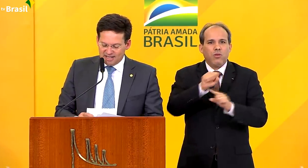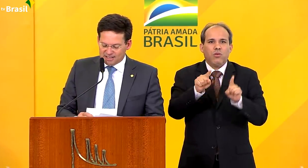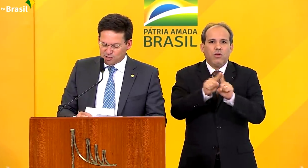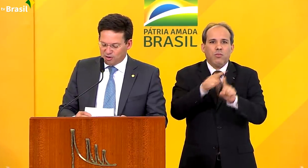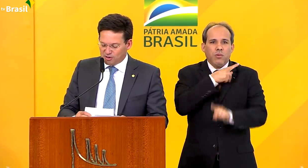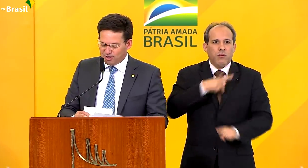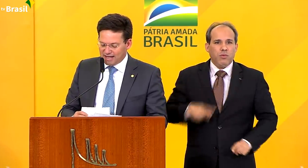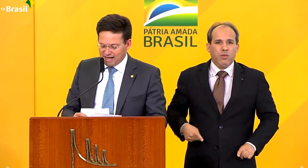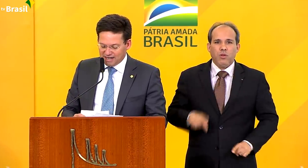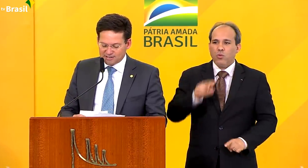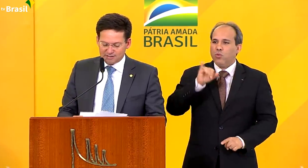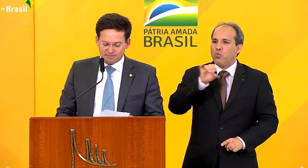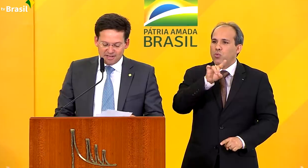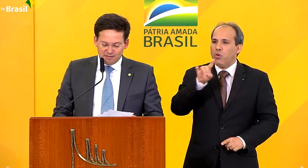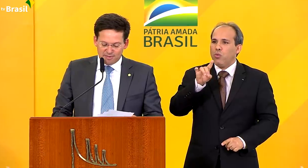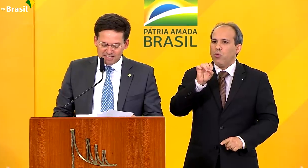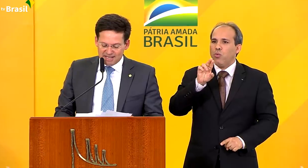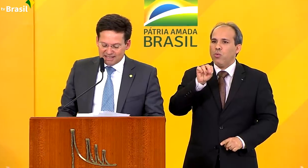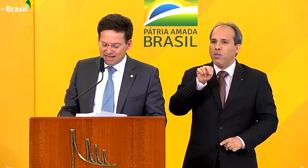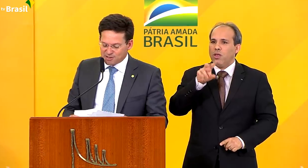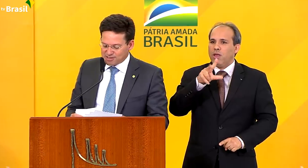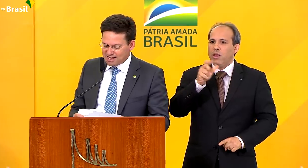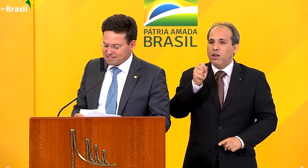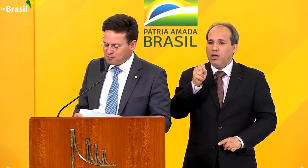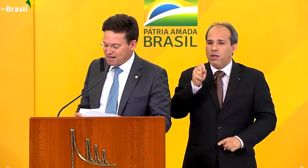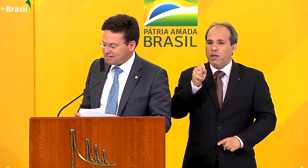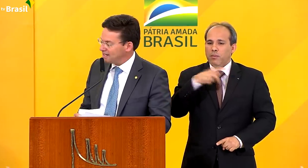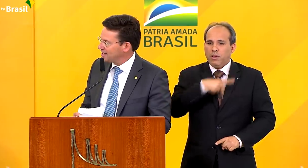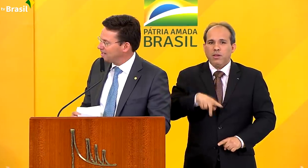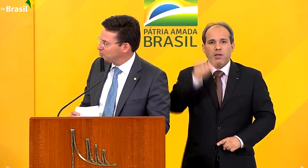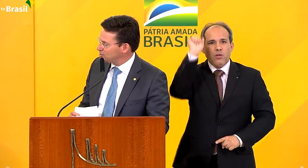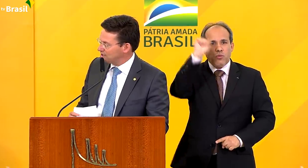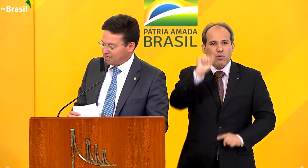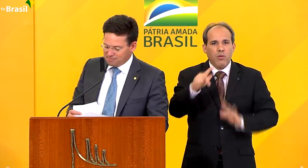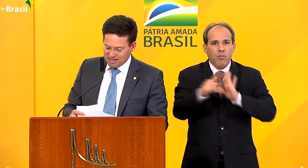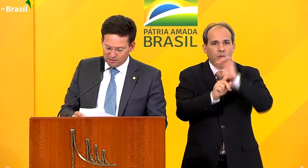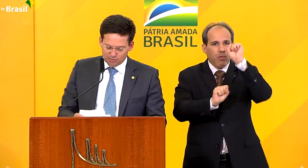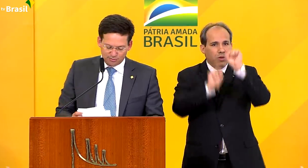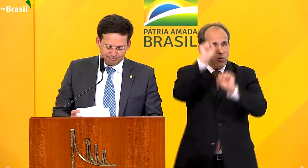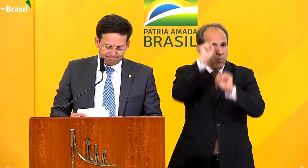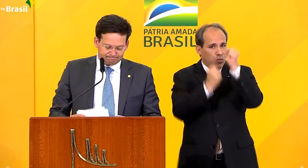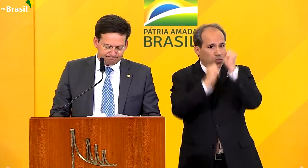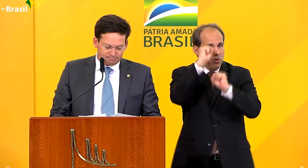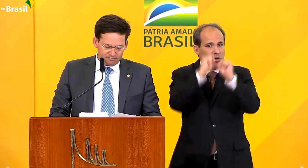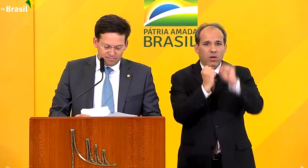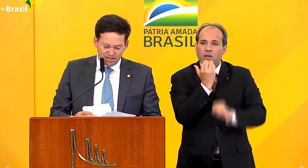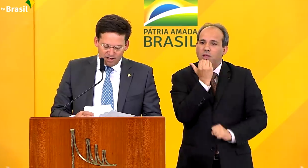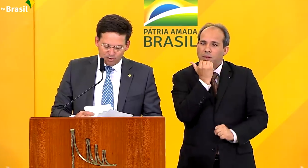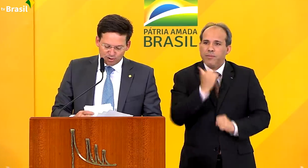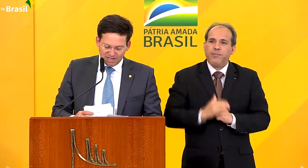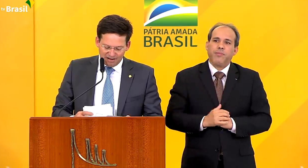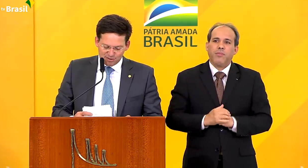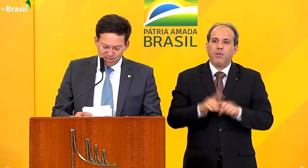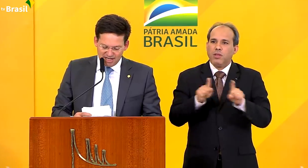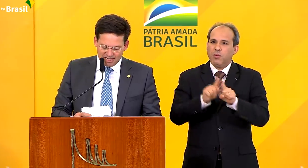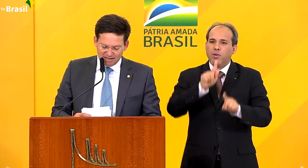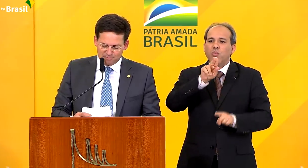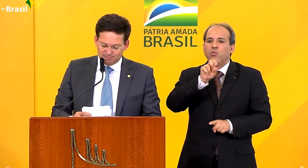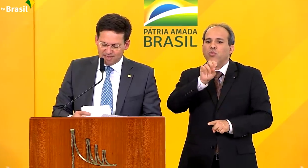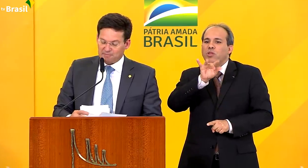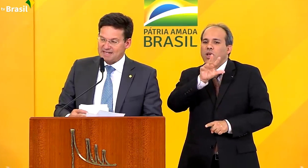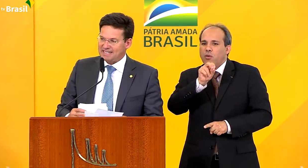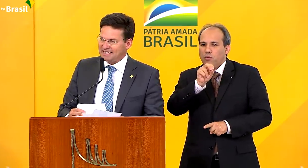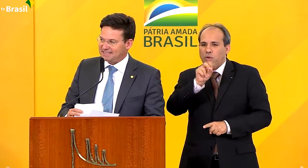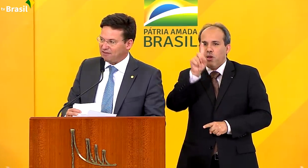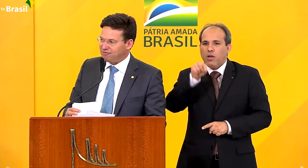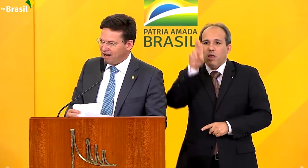presidente João Dornelas, presidente da Associação Brasileira da Indústria de Alimentos, Gustavo Chianca,